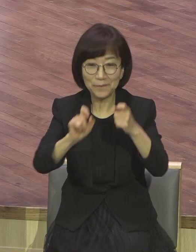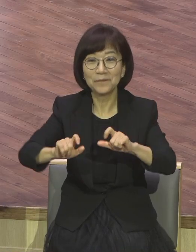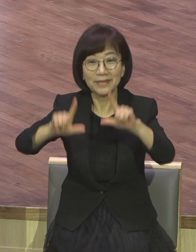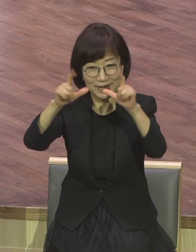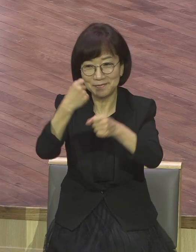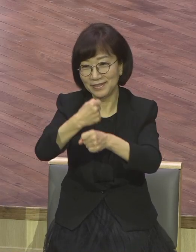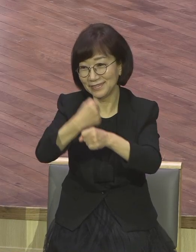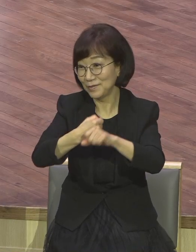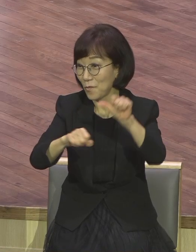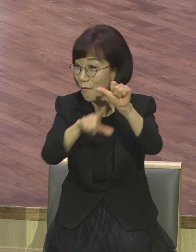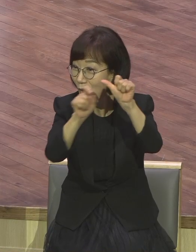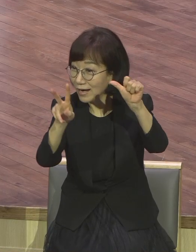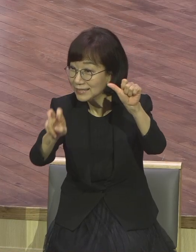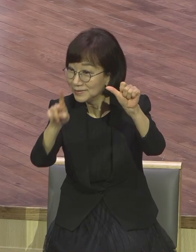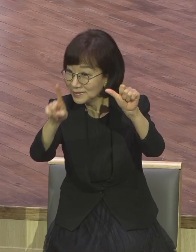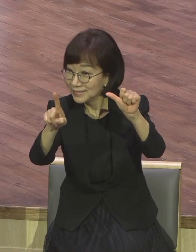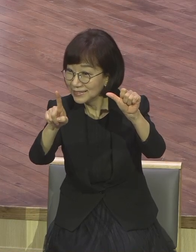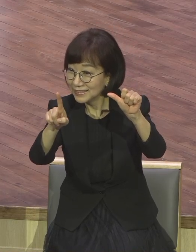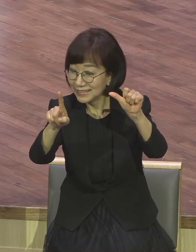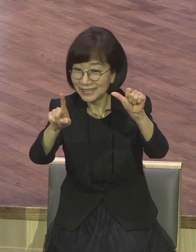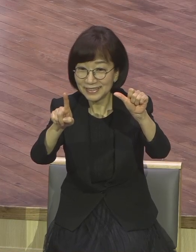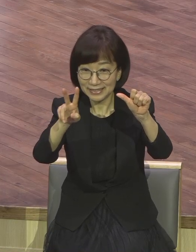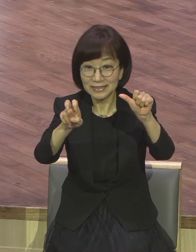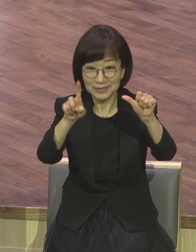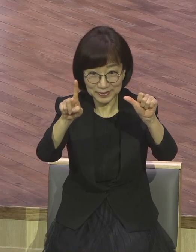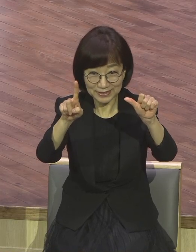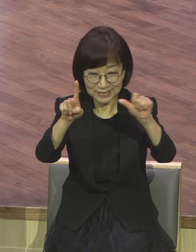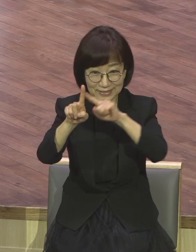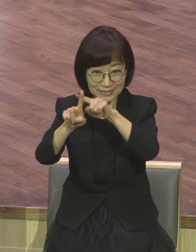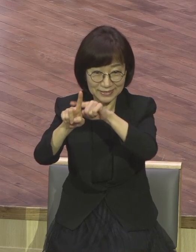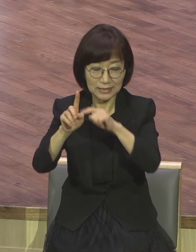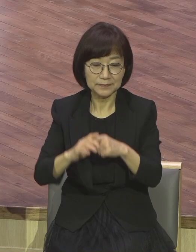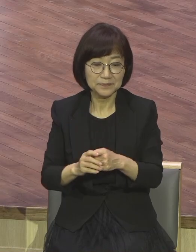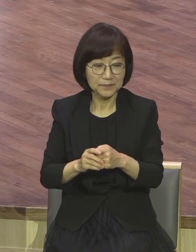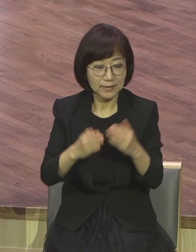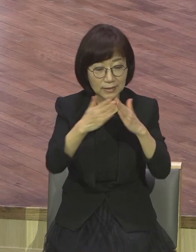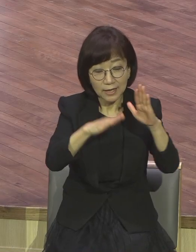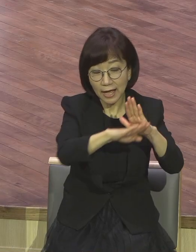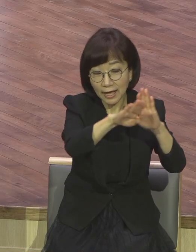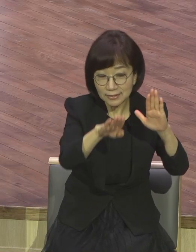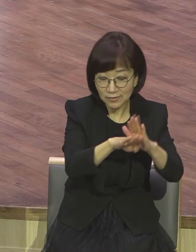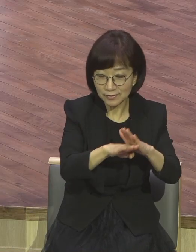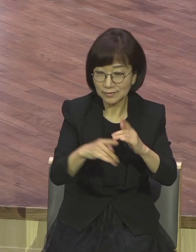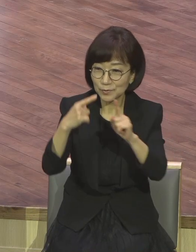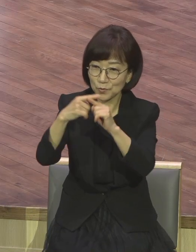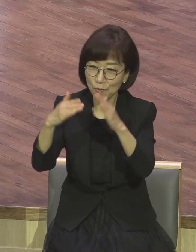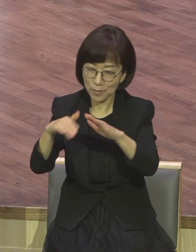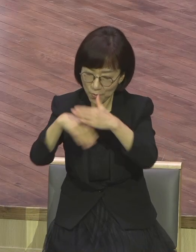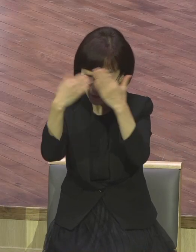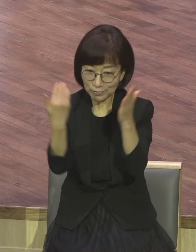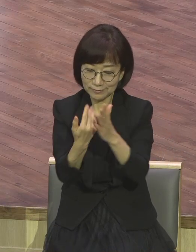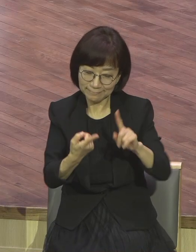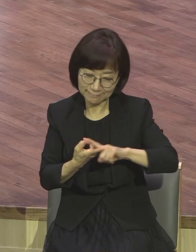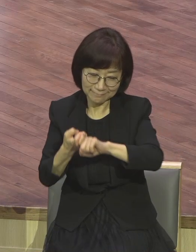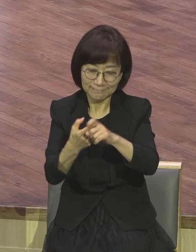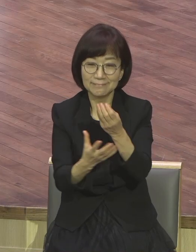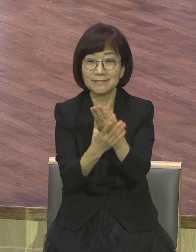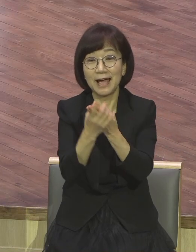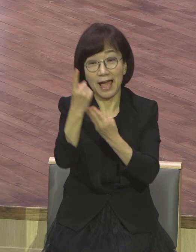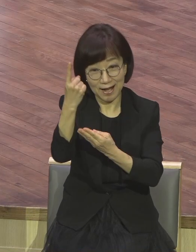21일이. 가정과 교회 전체가 하나 돼서 그렇게 나가야 되는데 우리가